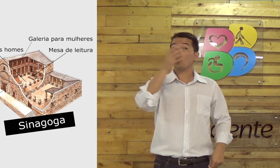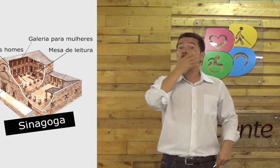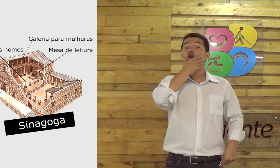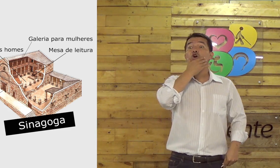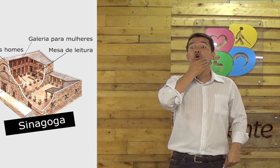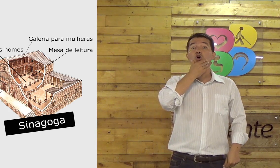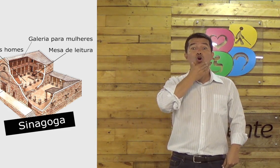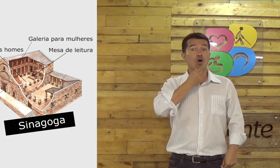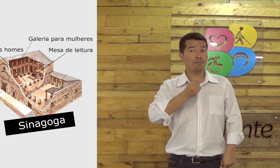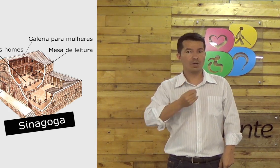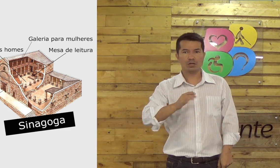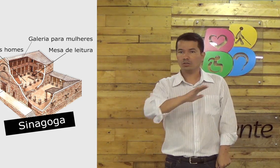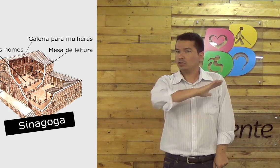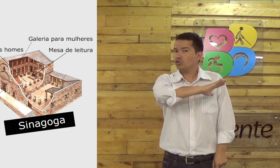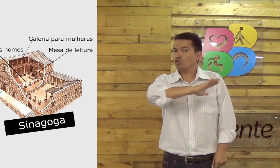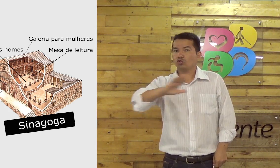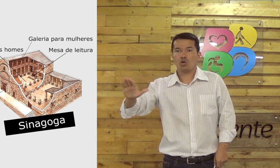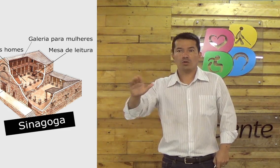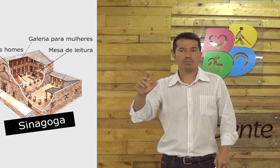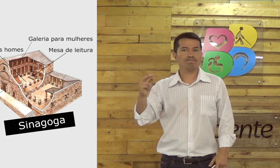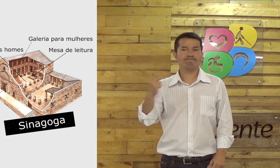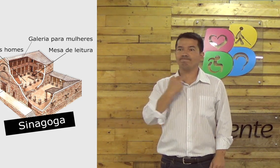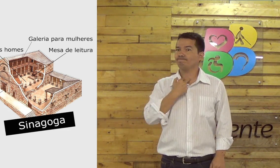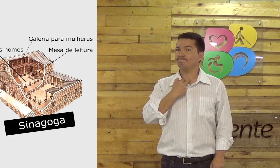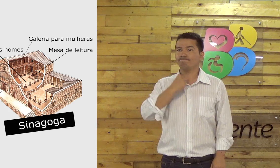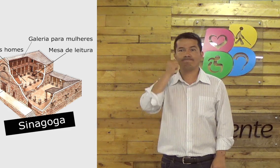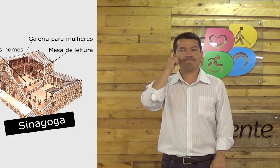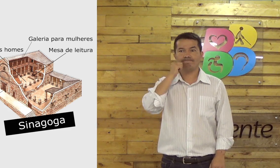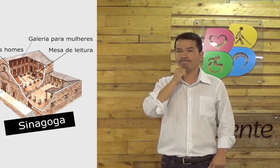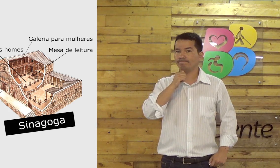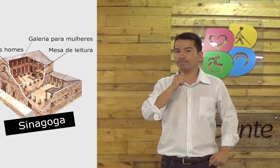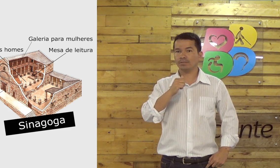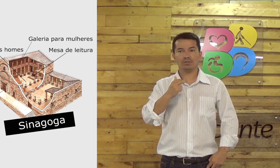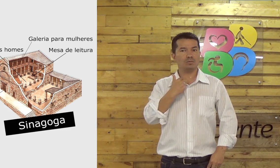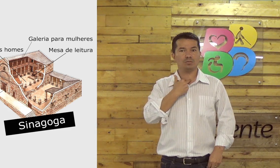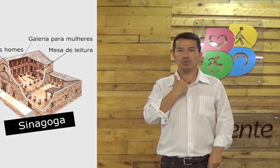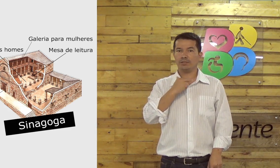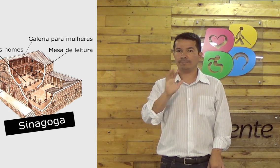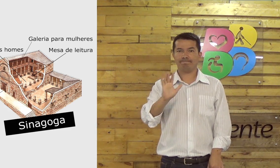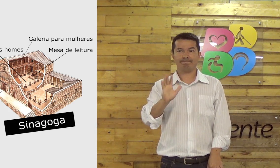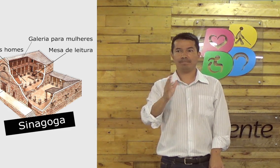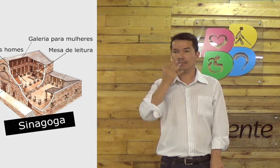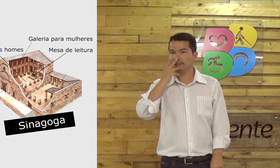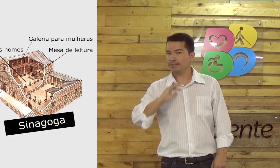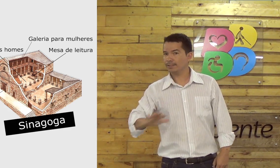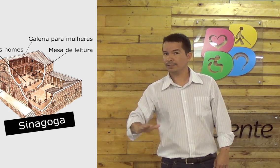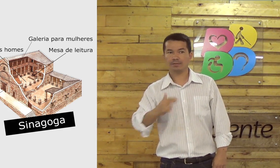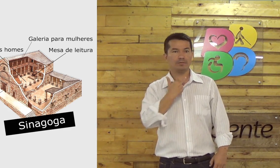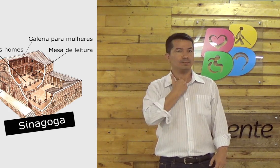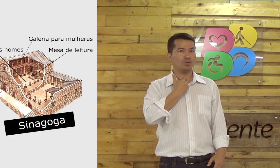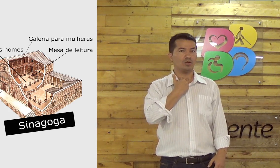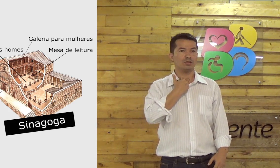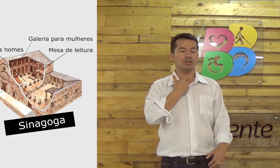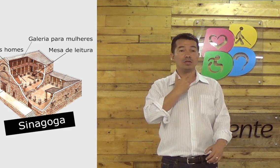Ali naquela área, só podiam ficar homens. E é só homens. Mulheres não podiam adentrar. Nem criança,